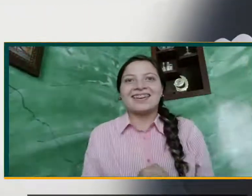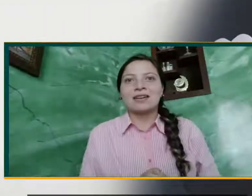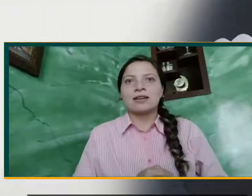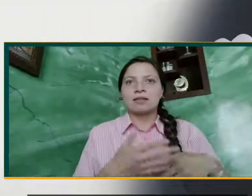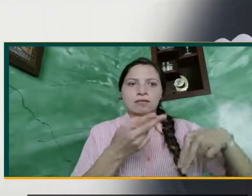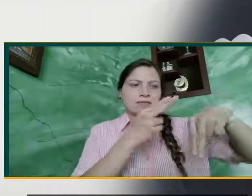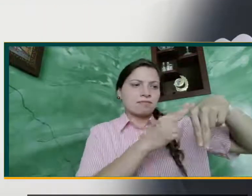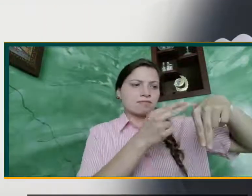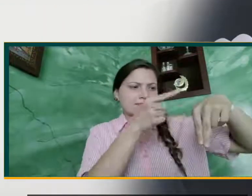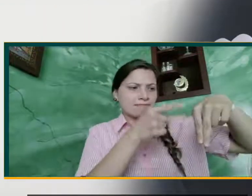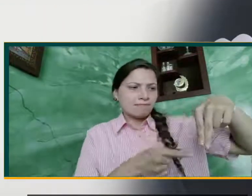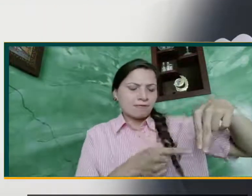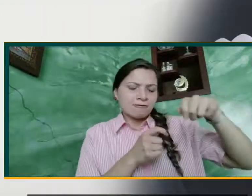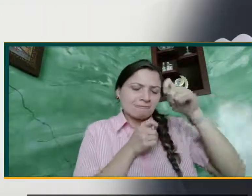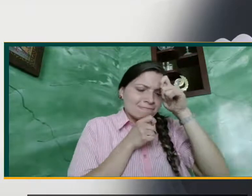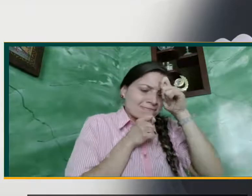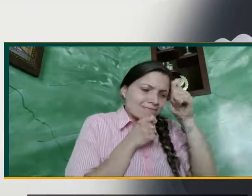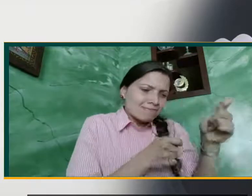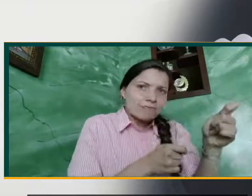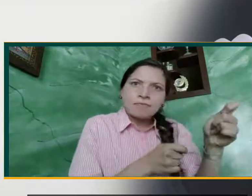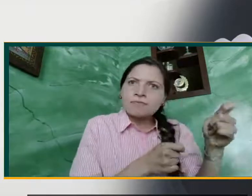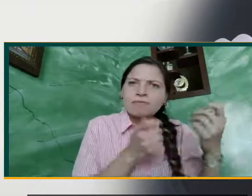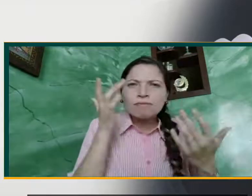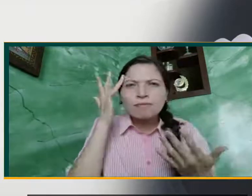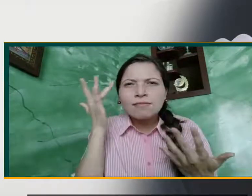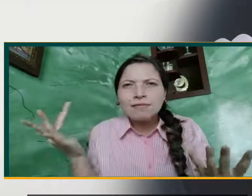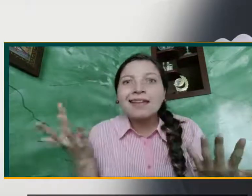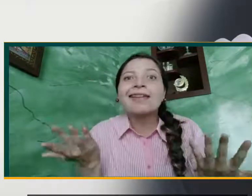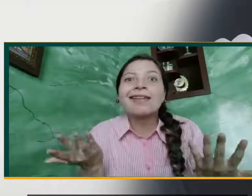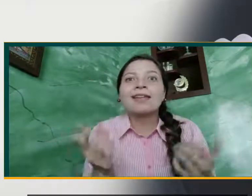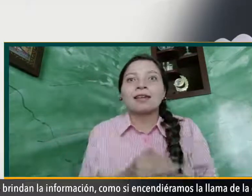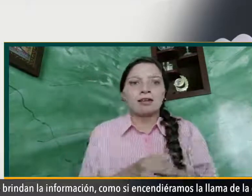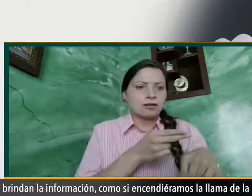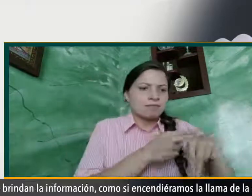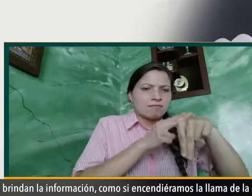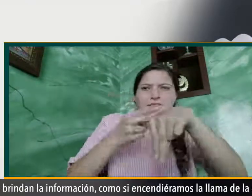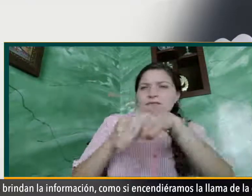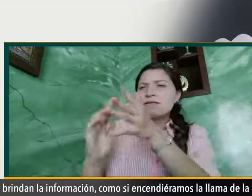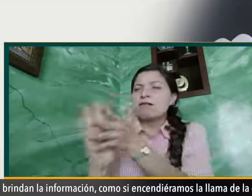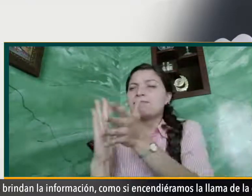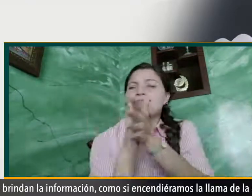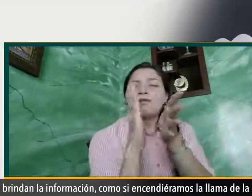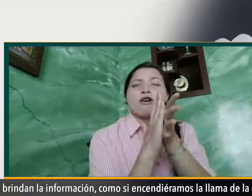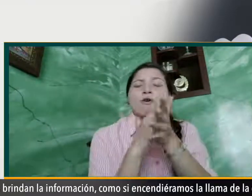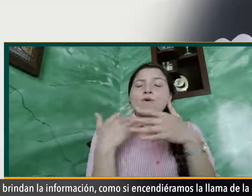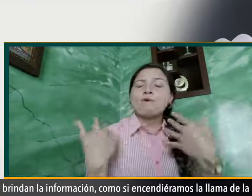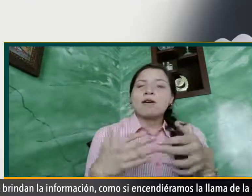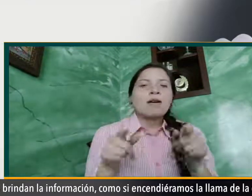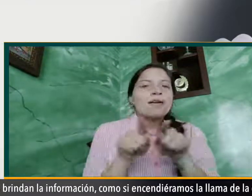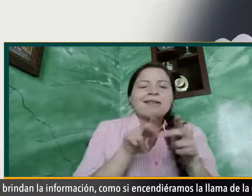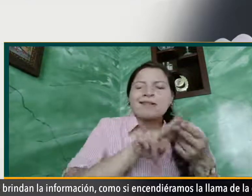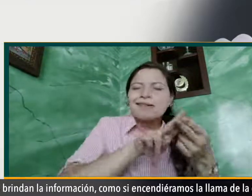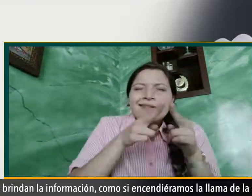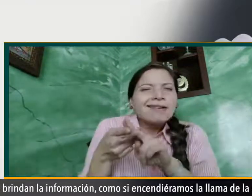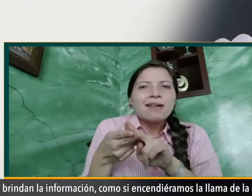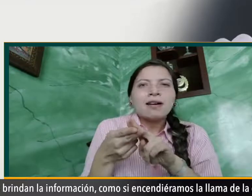Hola, hoy queremos honrar la labor del intérprete. Ellos nos brindan la información como si encendiéramos la llama de la comunicación